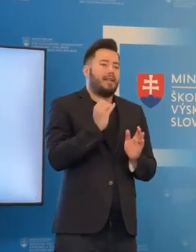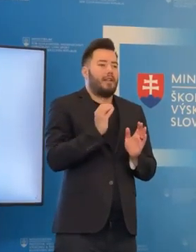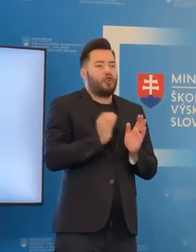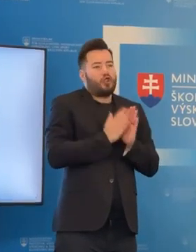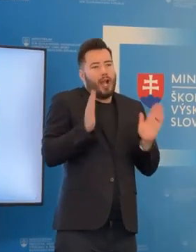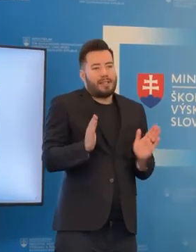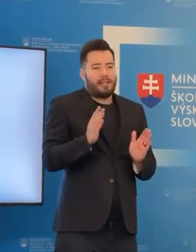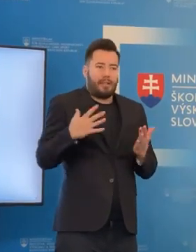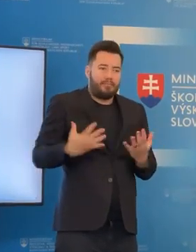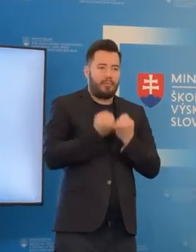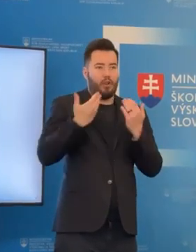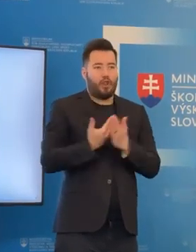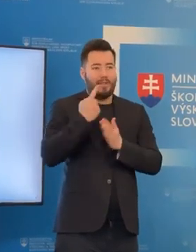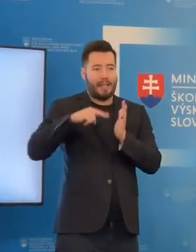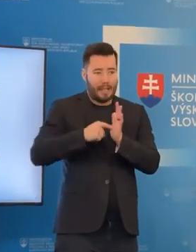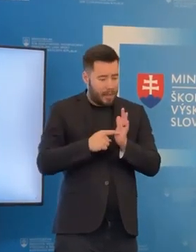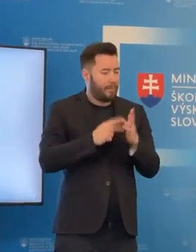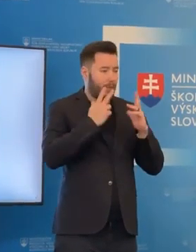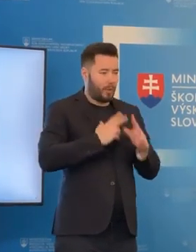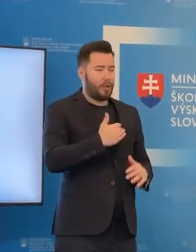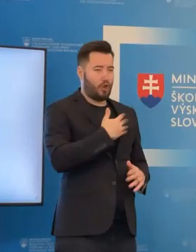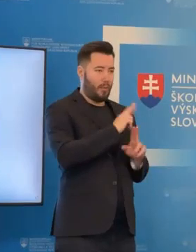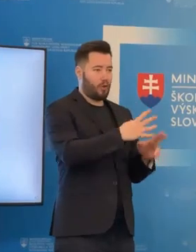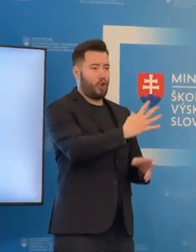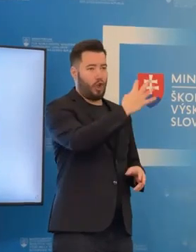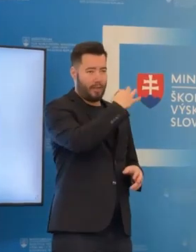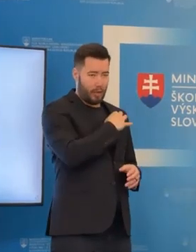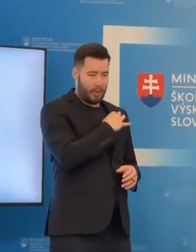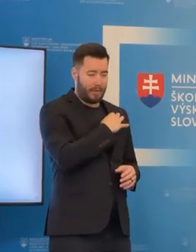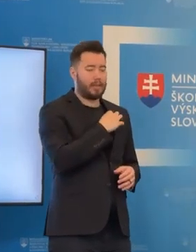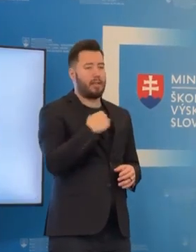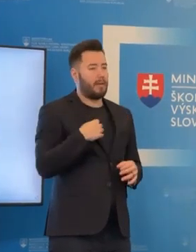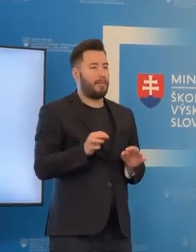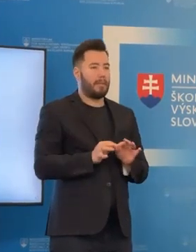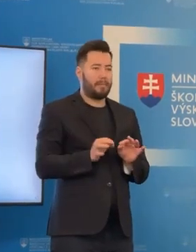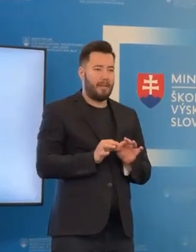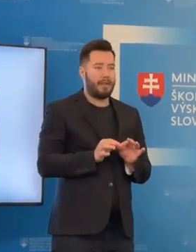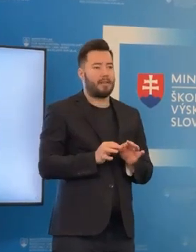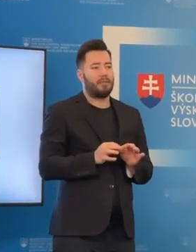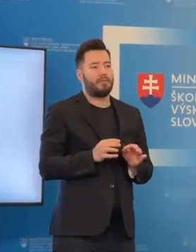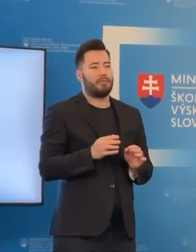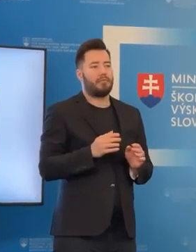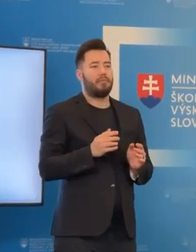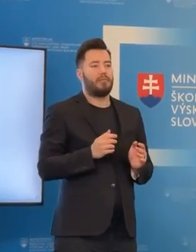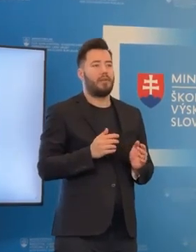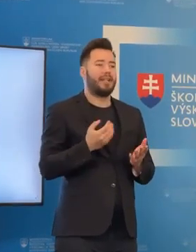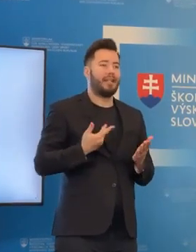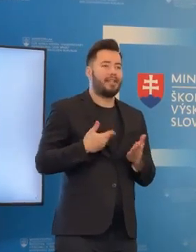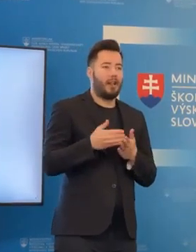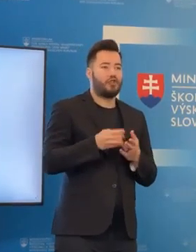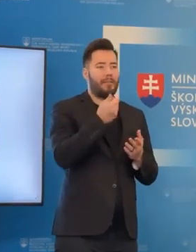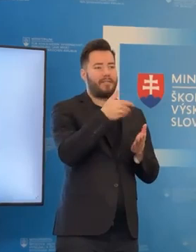nás môže kontaktovať a my následne budeme pripravení vykryť jednotlivé náklady, ak by takáto situácia